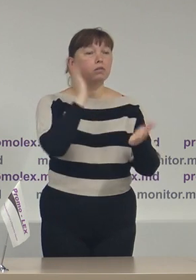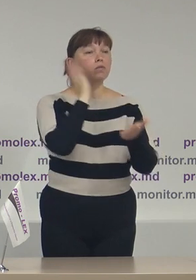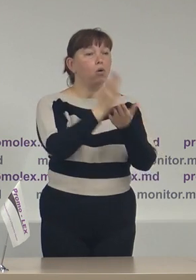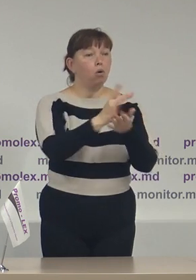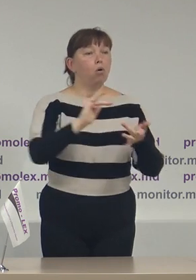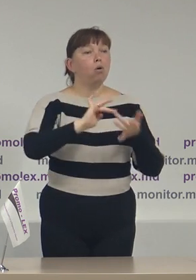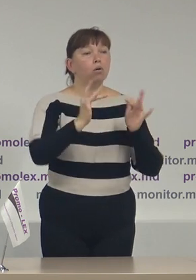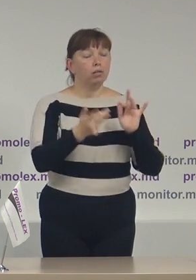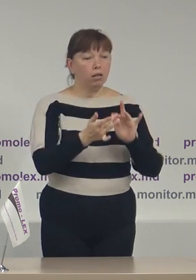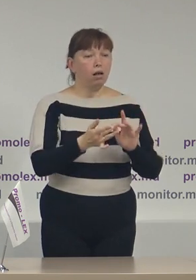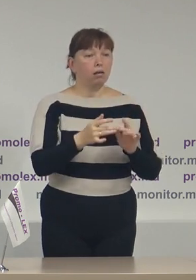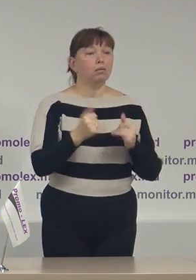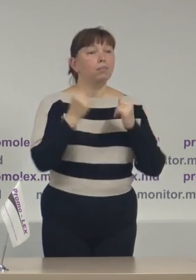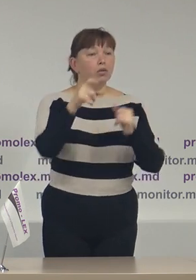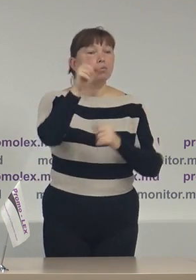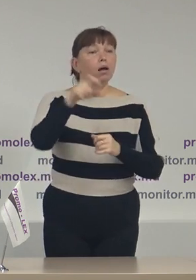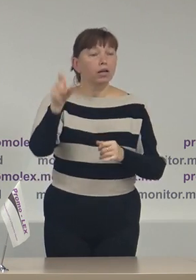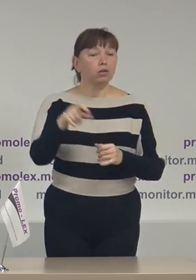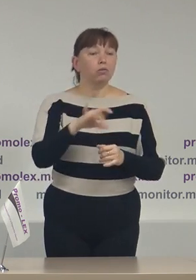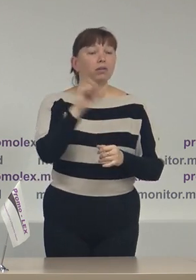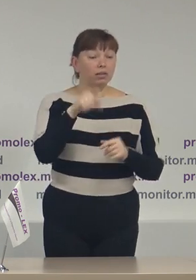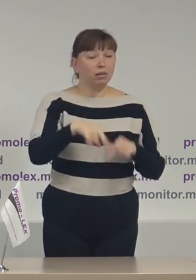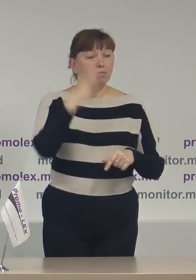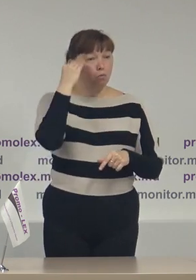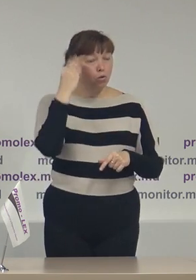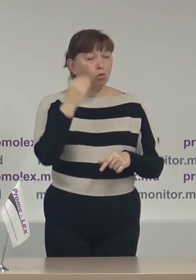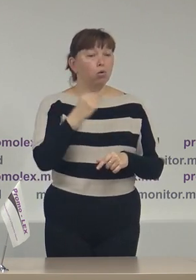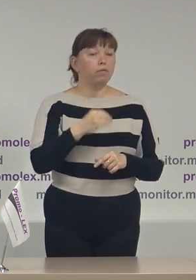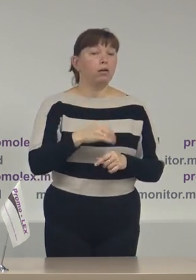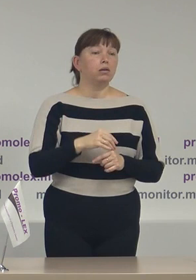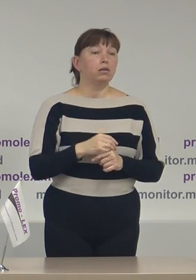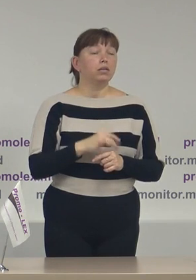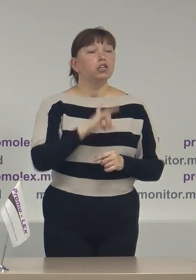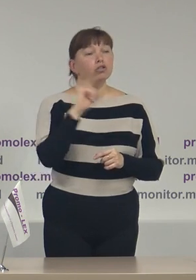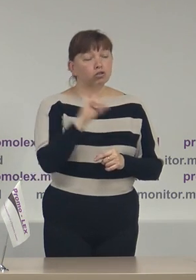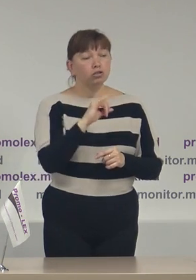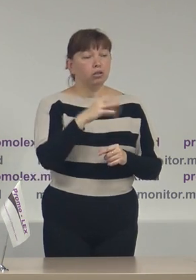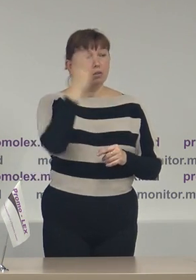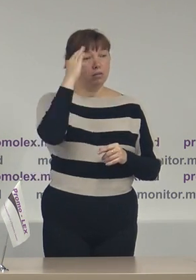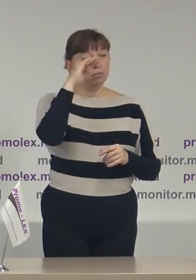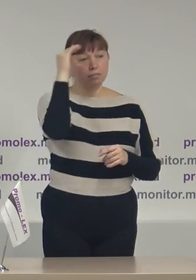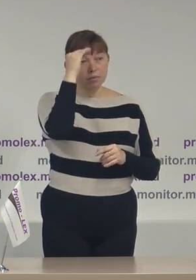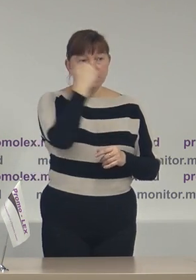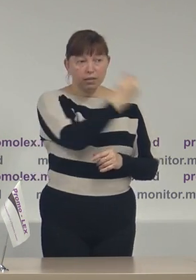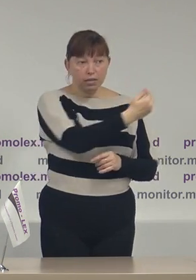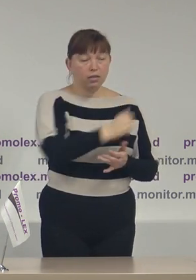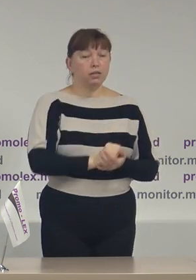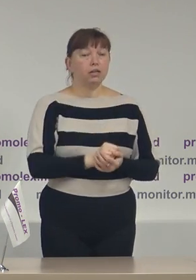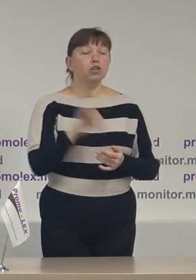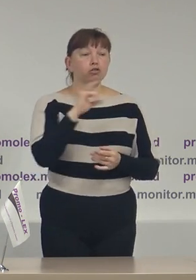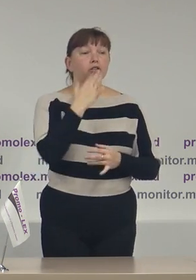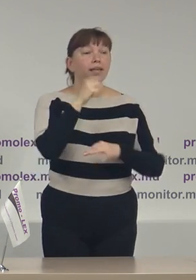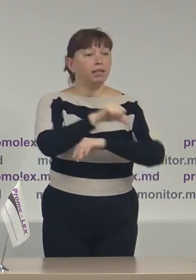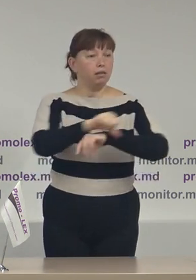pentru alegătorii noștri, inclusiv din țară, pentru alegătorii noștri din regiunea transnestriană și din